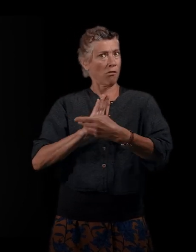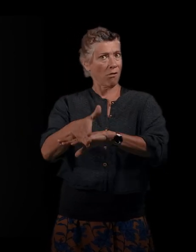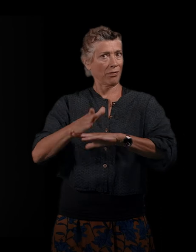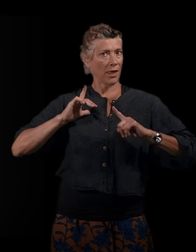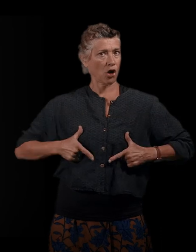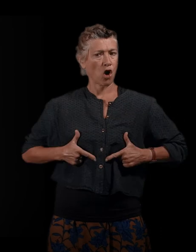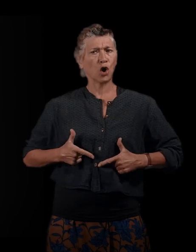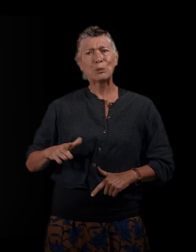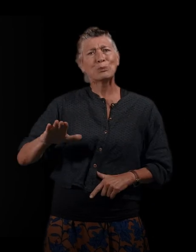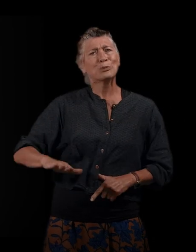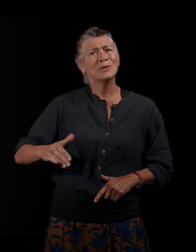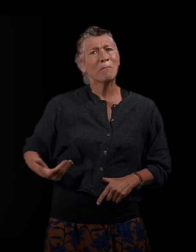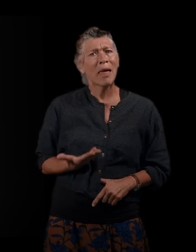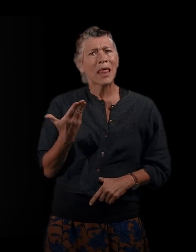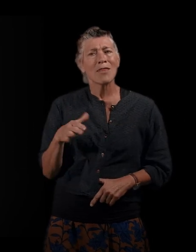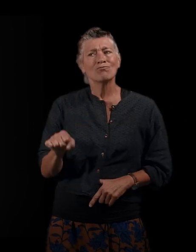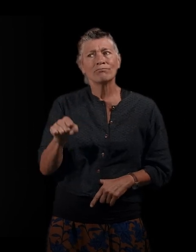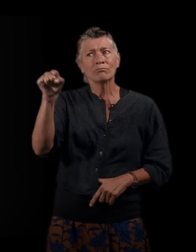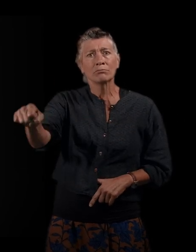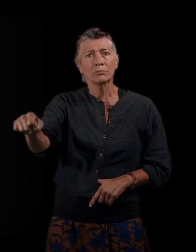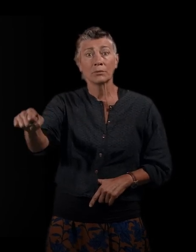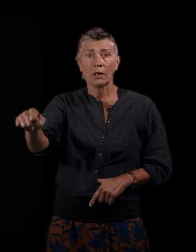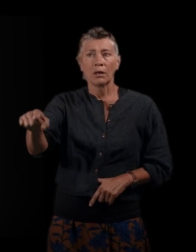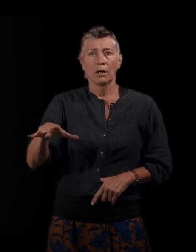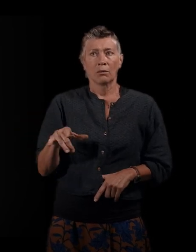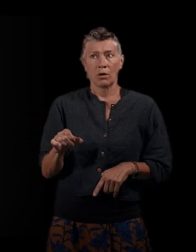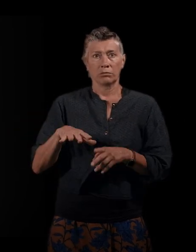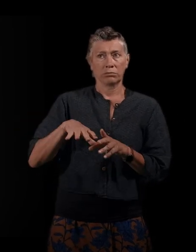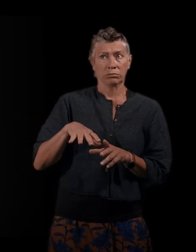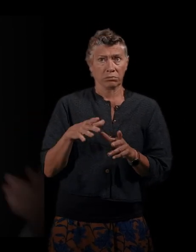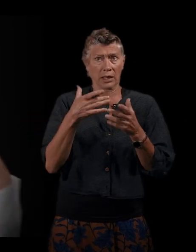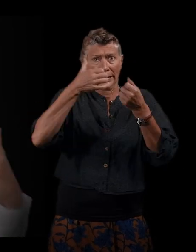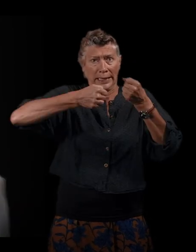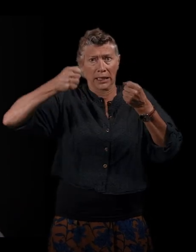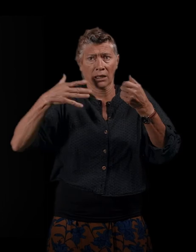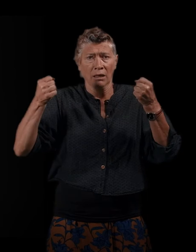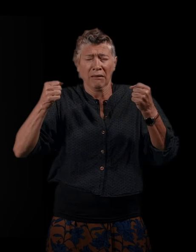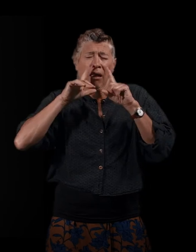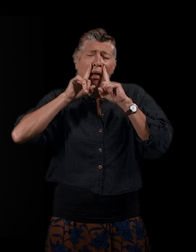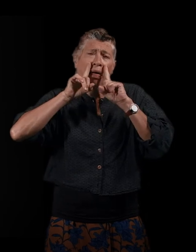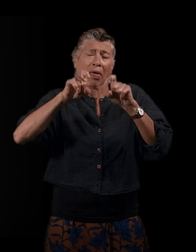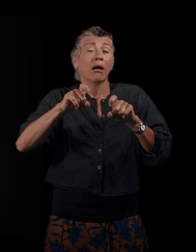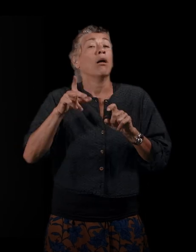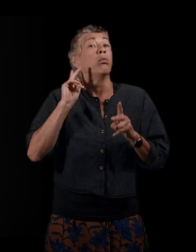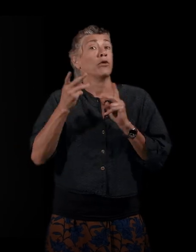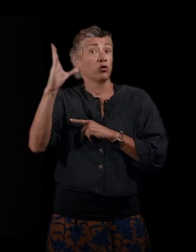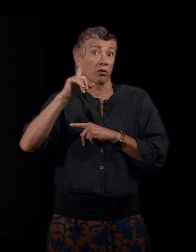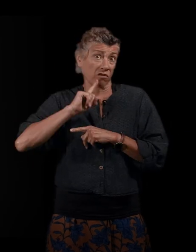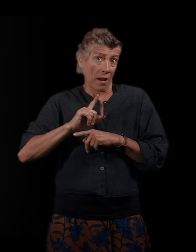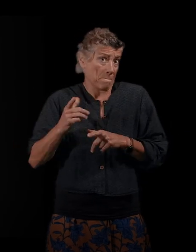je m'accrochais au gris en pleurant. Alors, peut-être que certaines mamans le font, mais j'ai réalisé après que cette espèce de